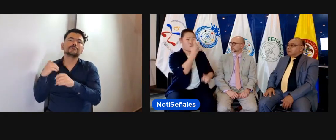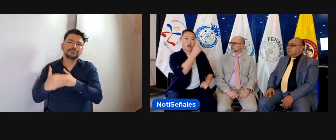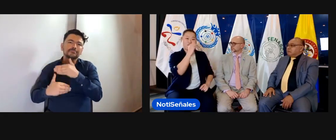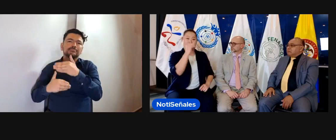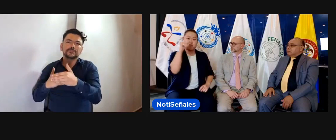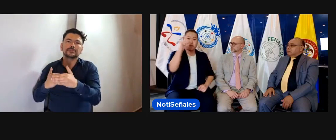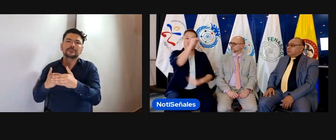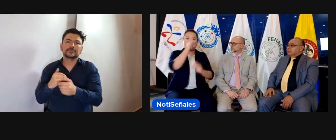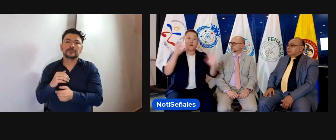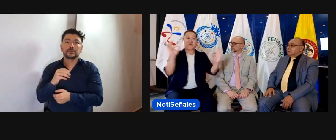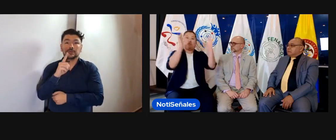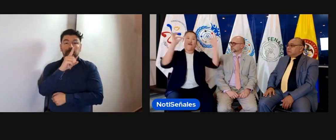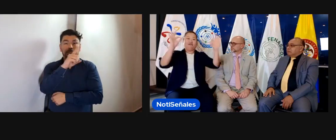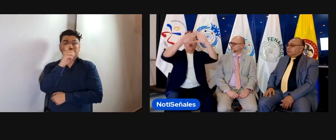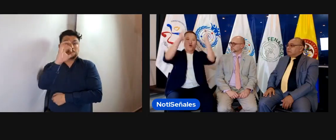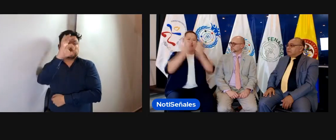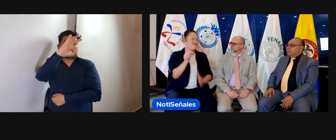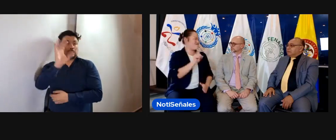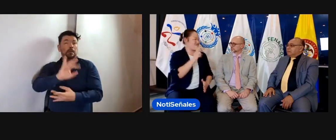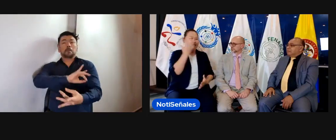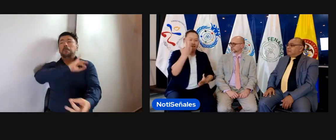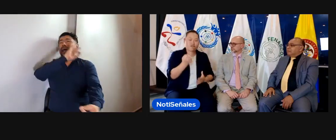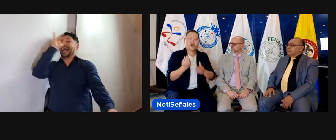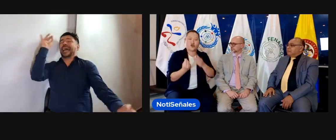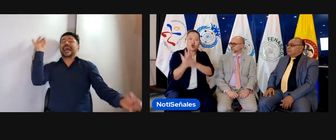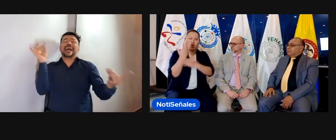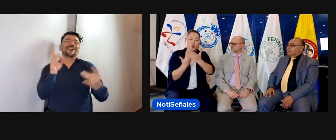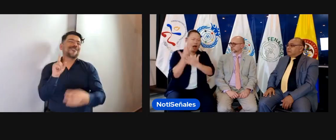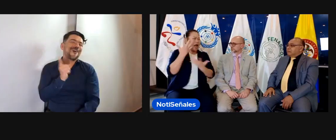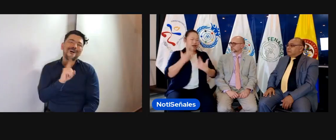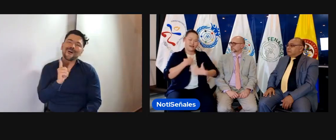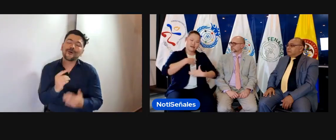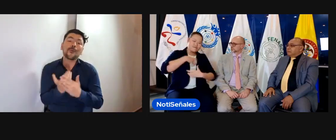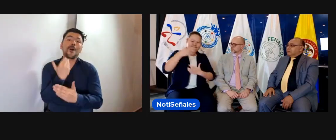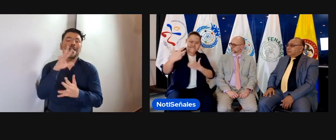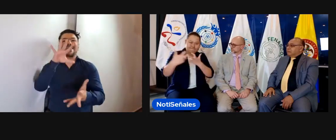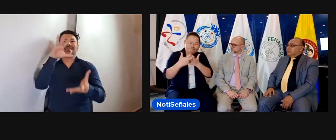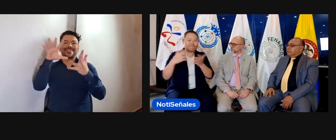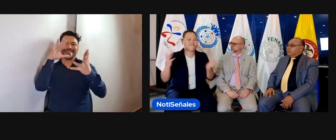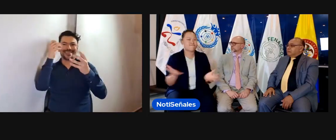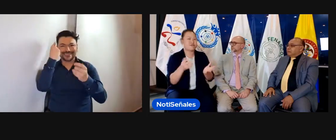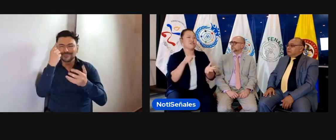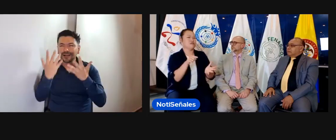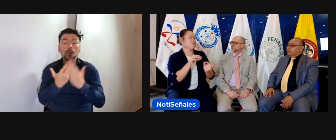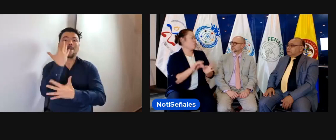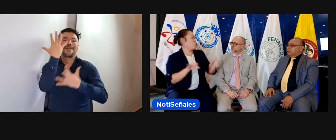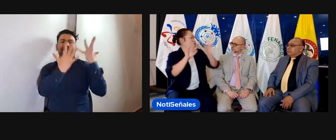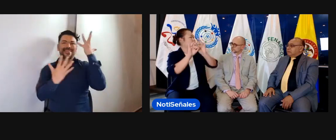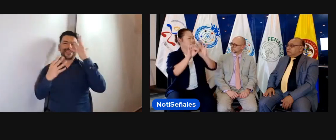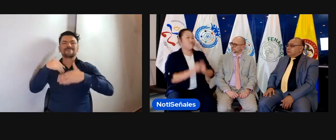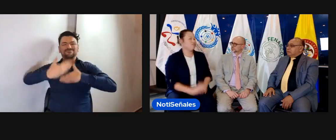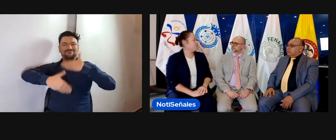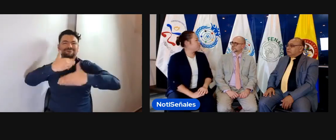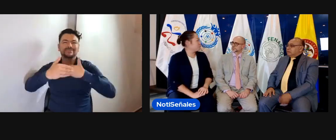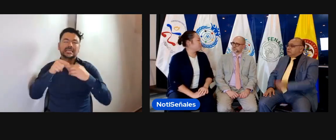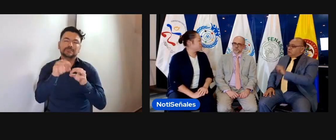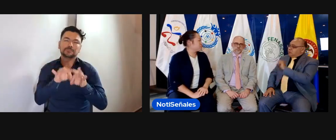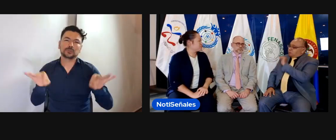buscamos conseguir todos esos objetivos, obviamente sabemos que no están al 100%, pero nos ajustamos a las situaciones que vamos